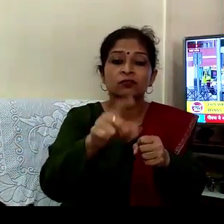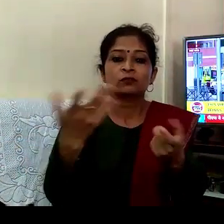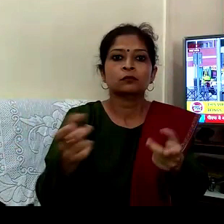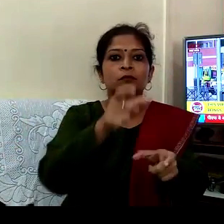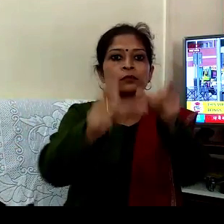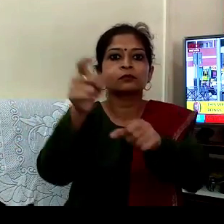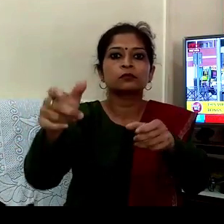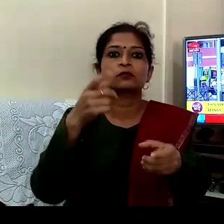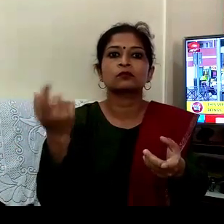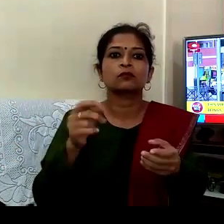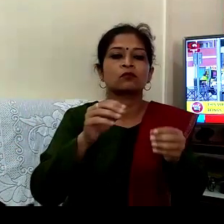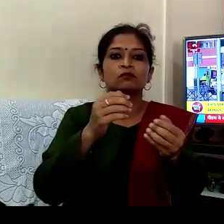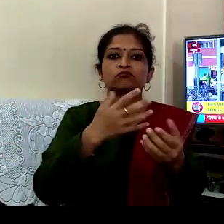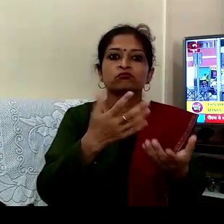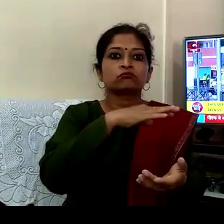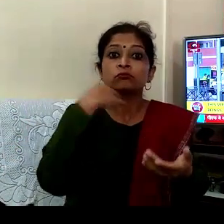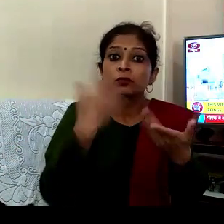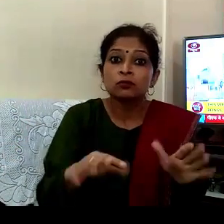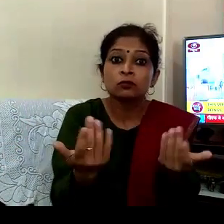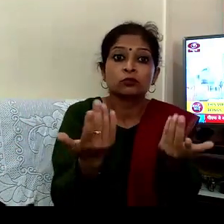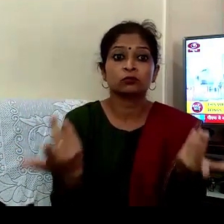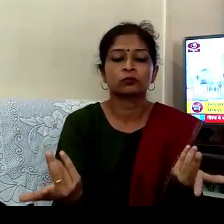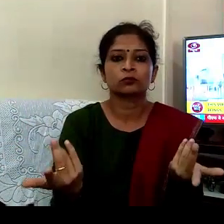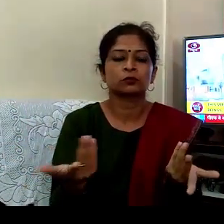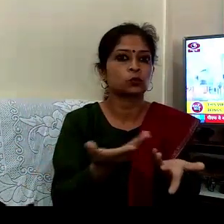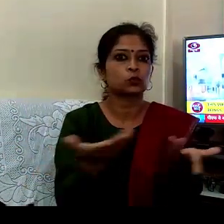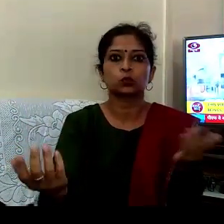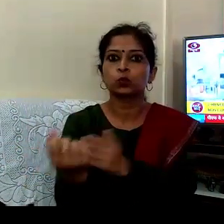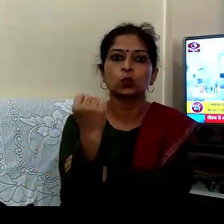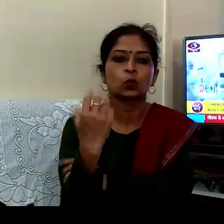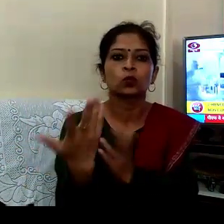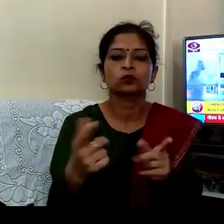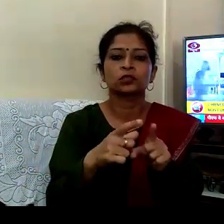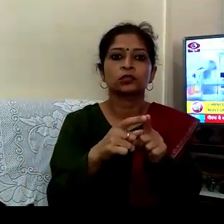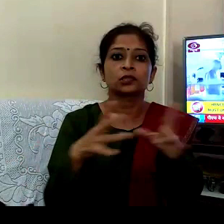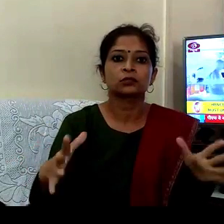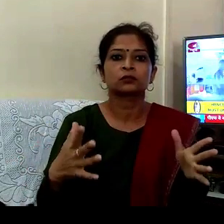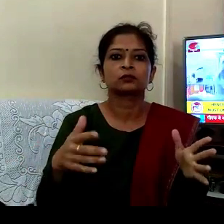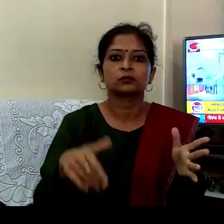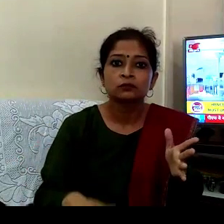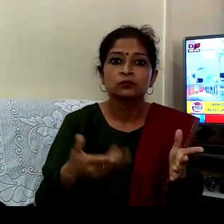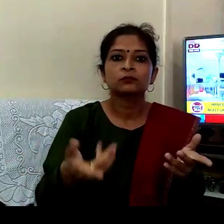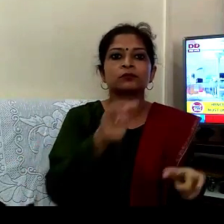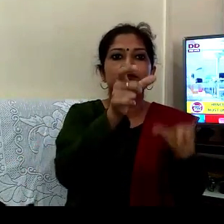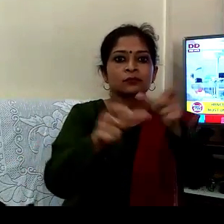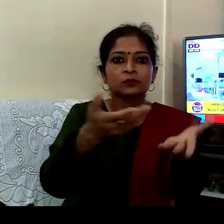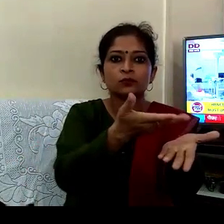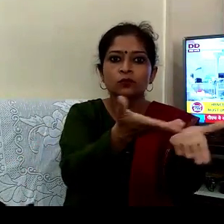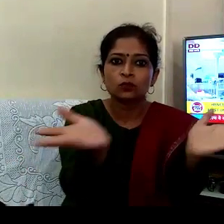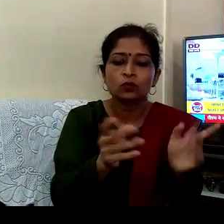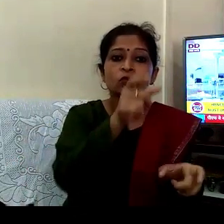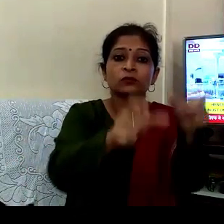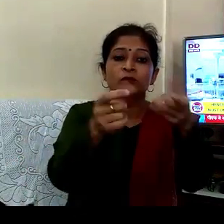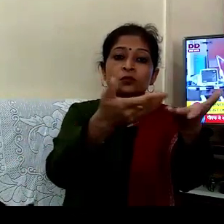پر اسے سماپت کرنے کی جید اٹھا کر بیٹھا ہے اور اس لیے سب ہی لوگوں کو پوری مانو